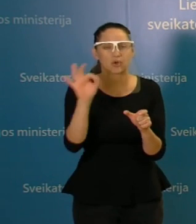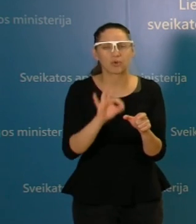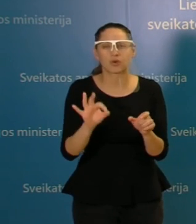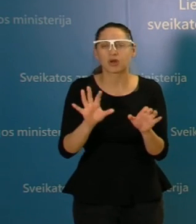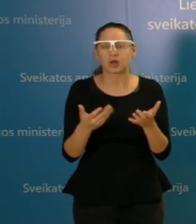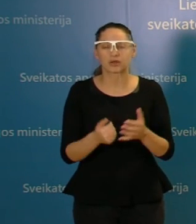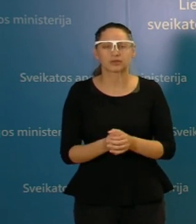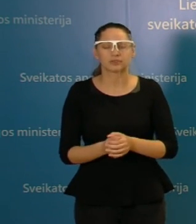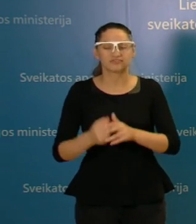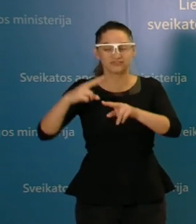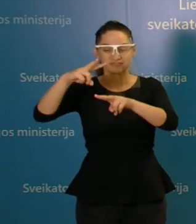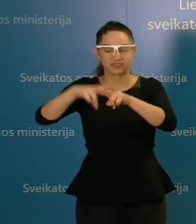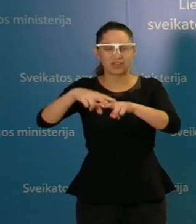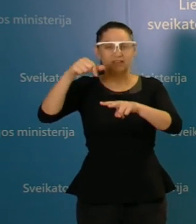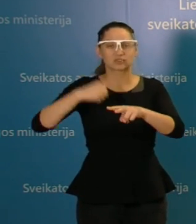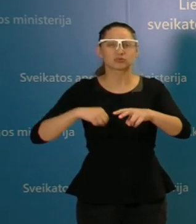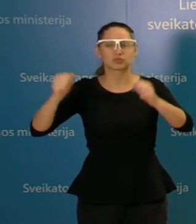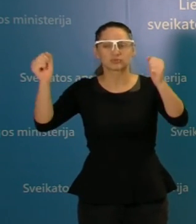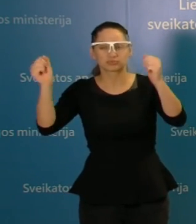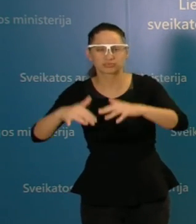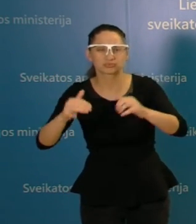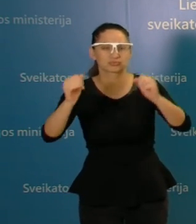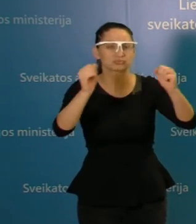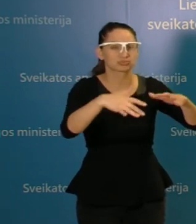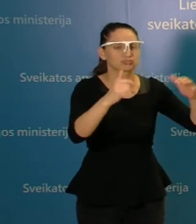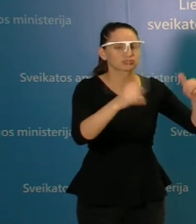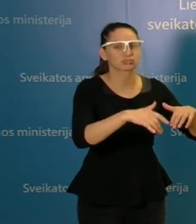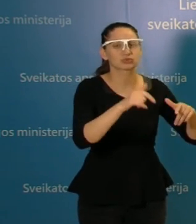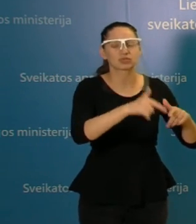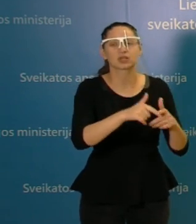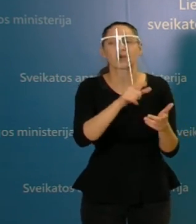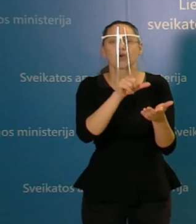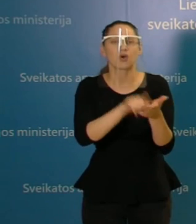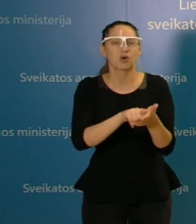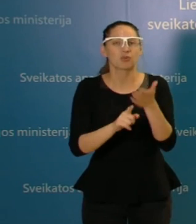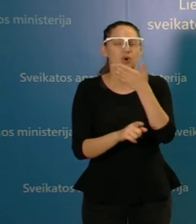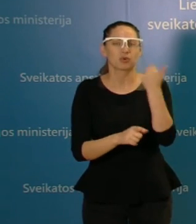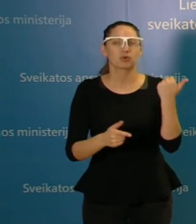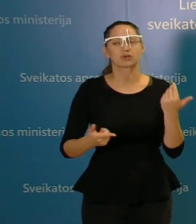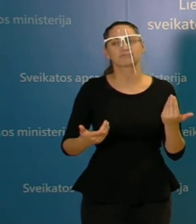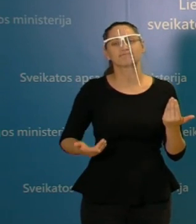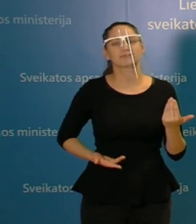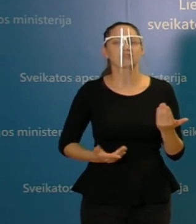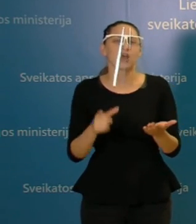kur žmonės susibūrė ir kurios nėra galbūtina, sakykime, gyvenimai.